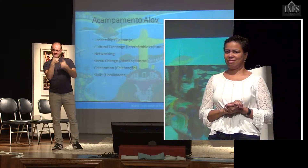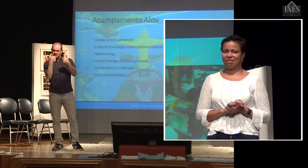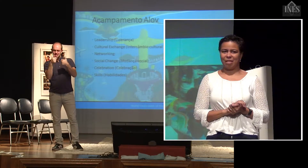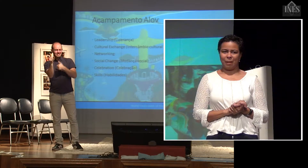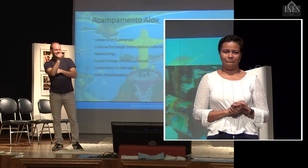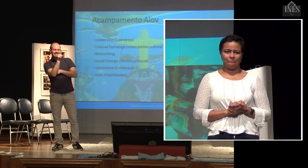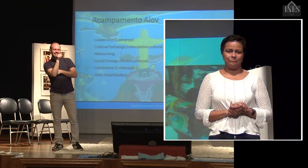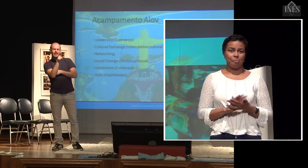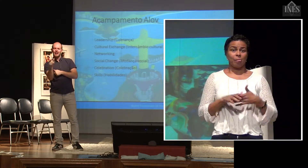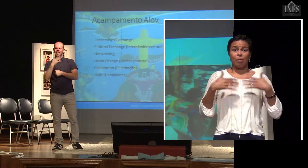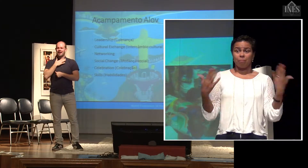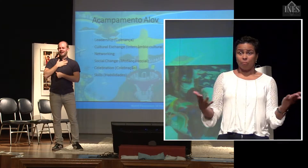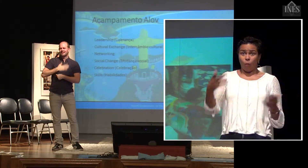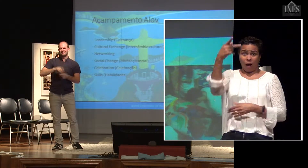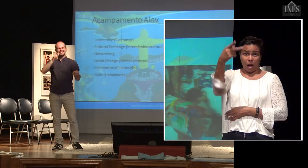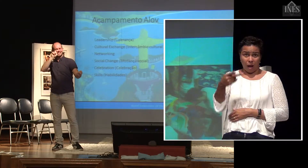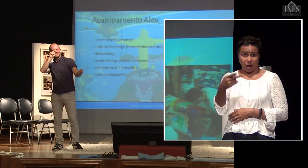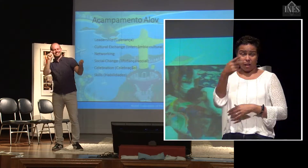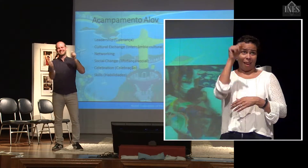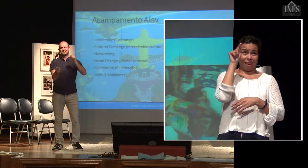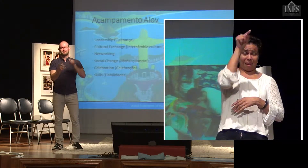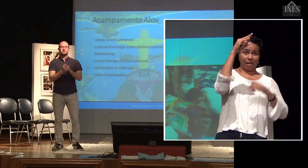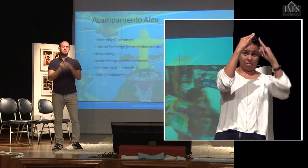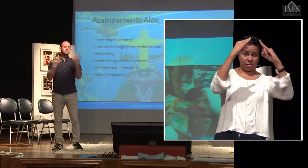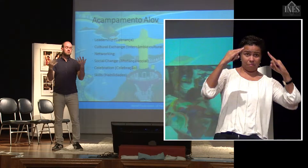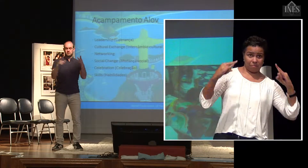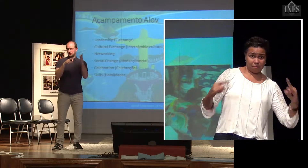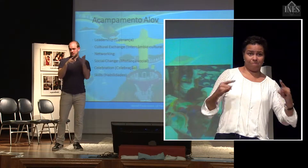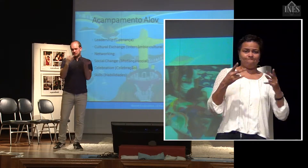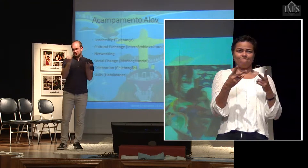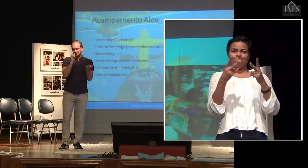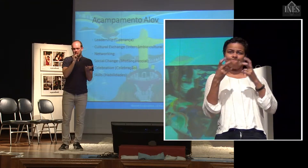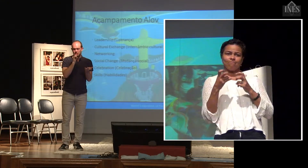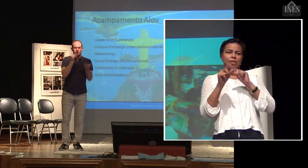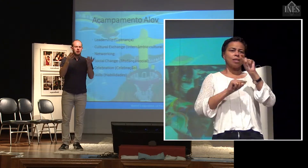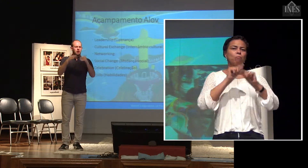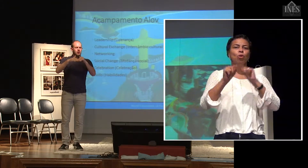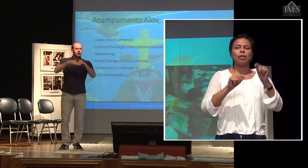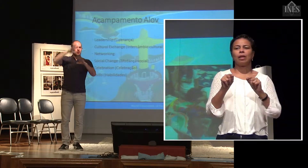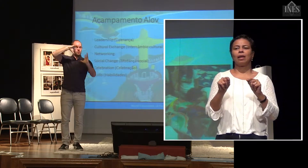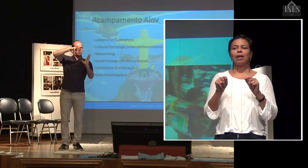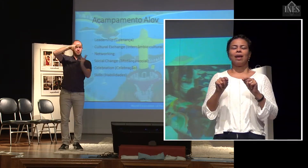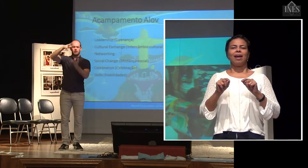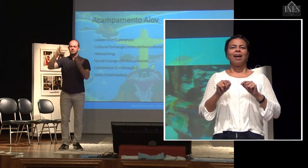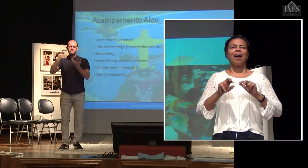num espaço como esse, de acampamento, a gente percebe que existem, muitas mudanças acontecem do primeiro até o último dia,